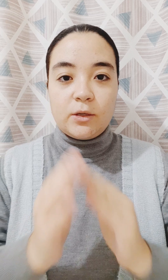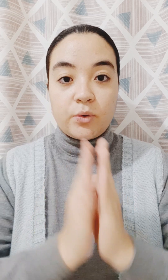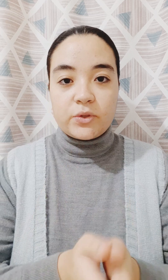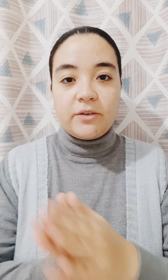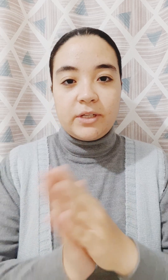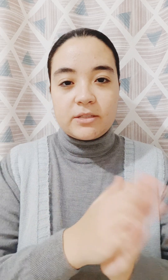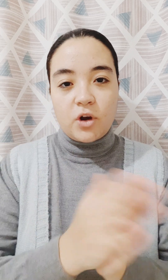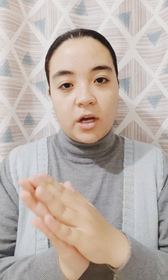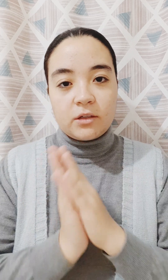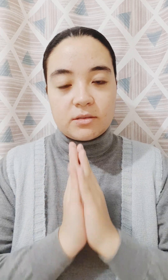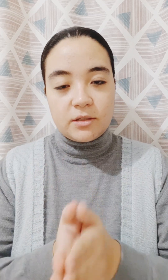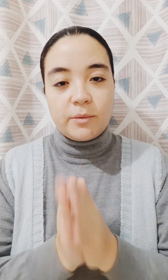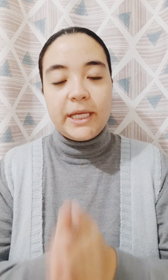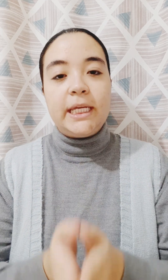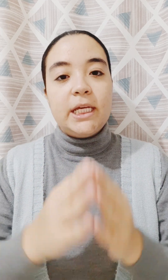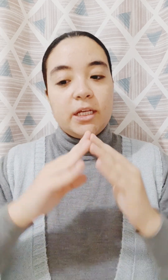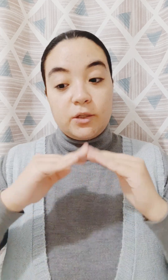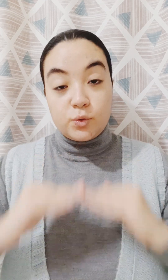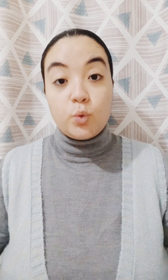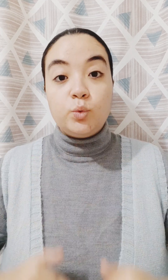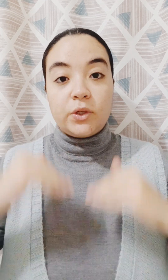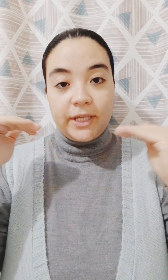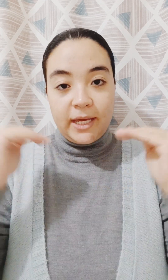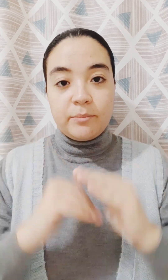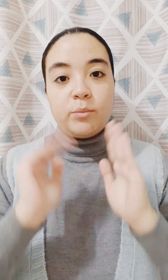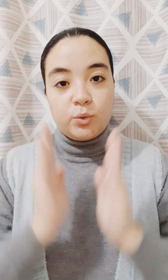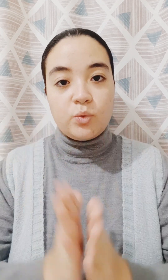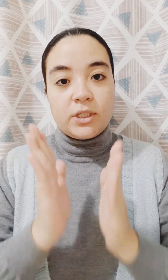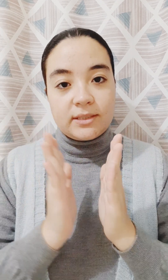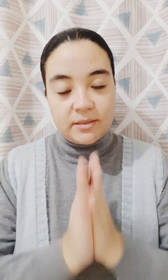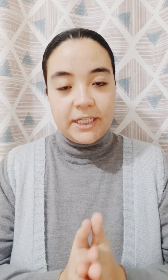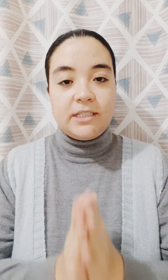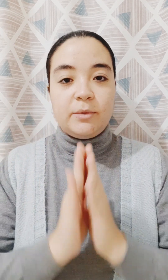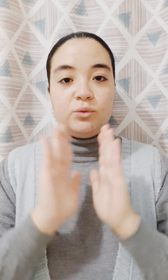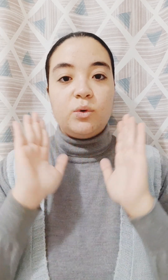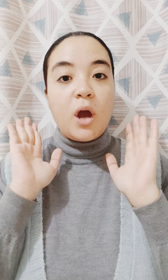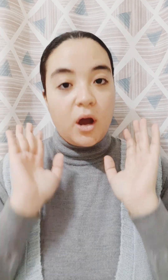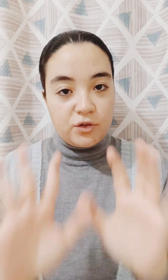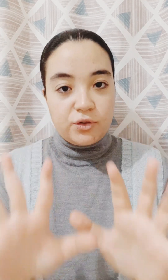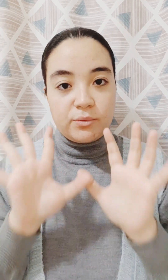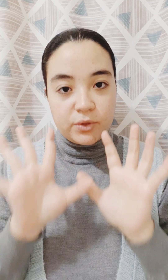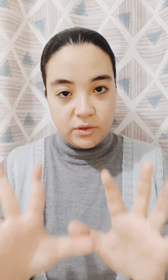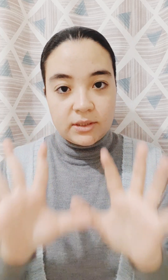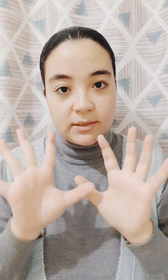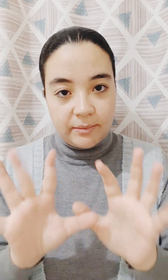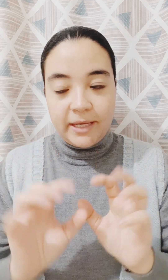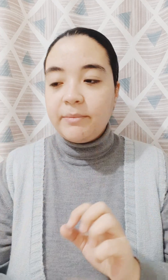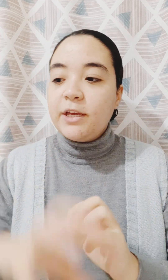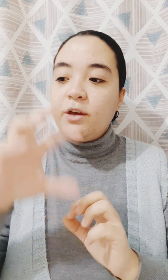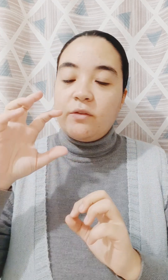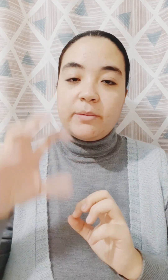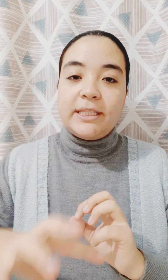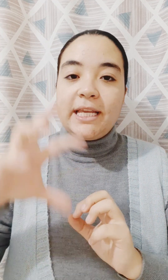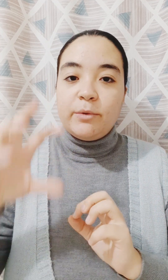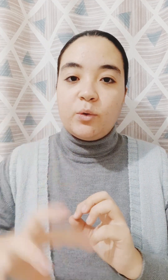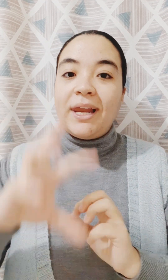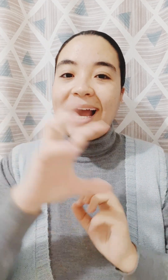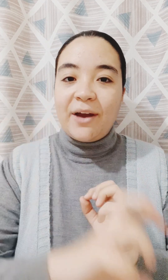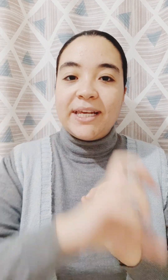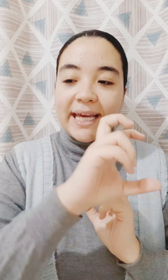الكروفوساء في الاستراحة القصيرة بين السجود و القيام نقول التسبيح أيضا عشر مرات فبالتالي نقولها حوالي